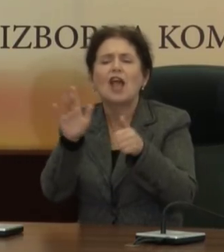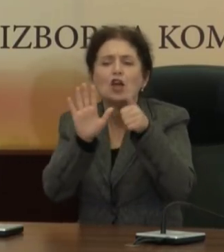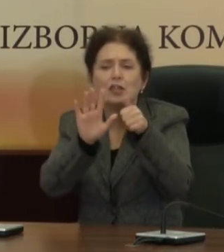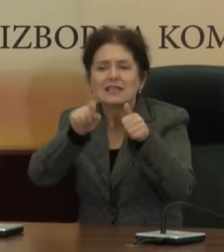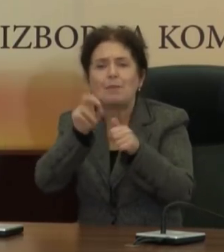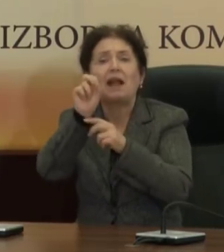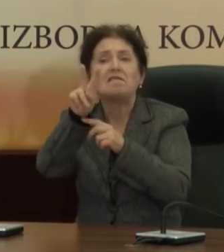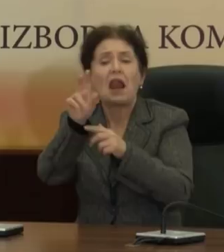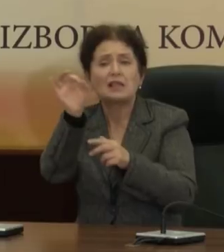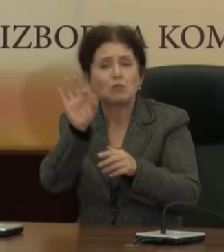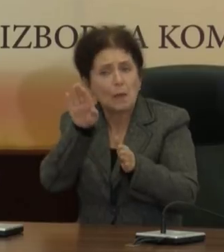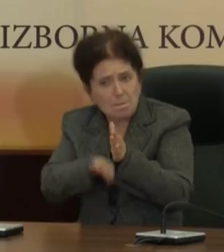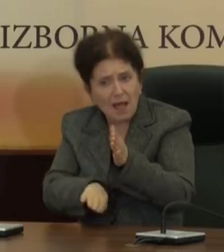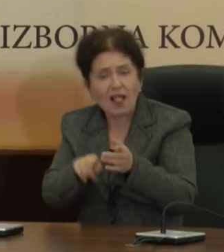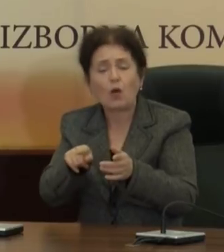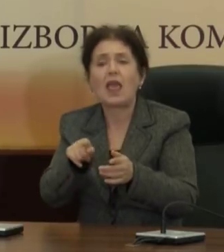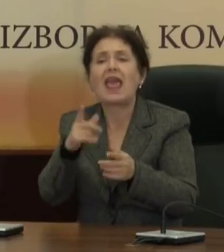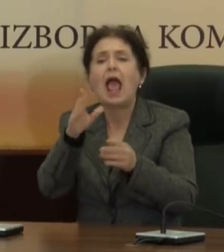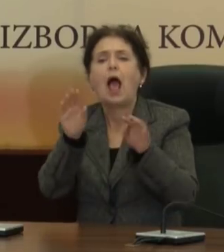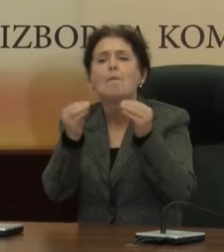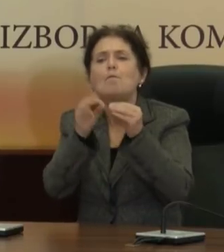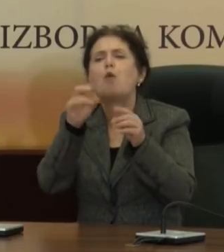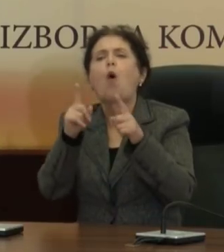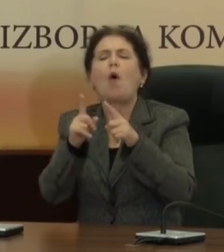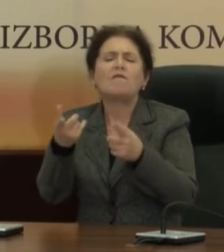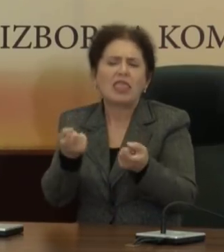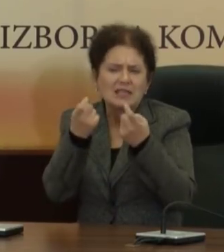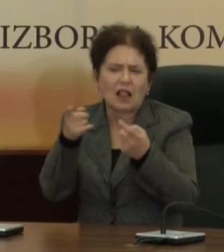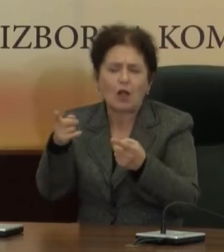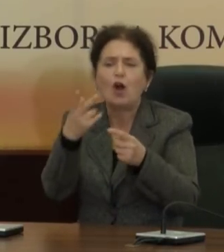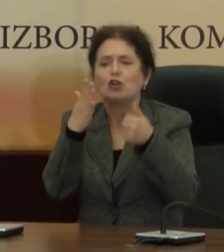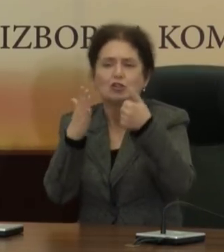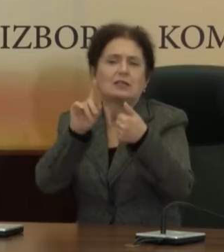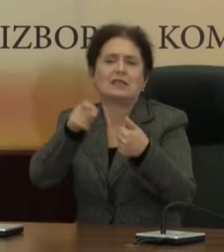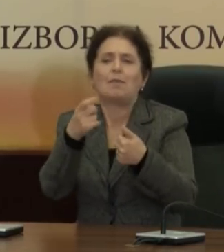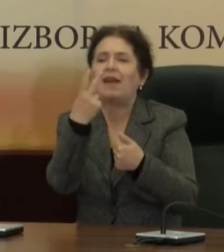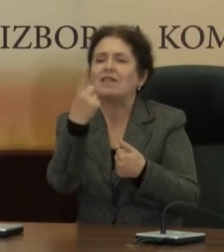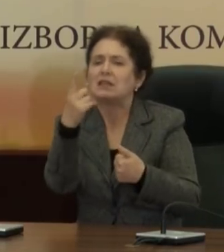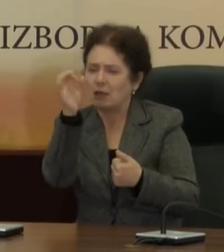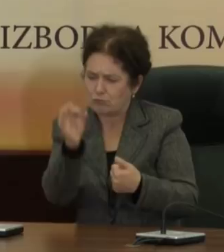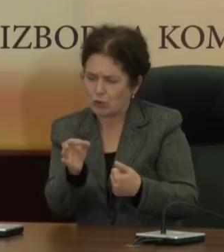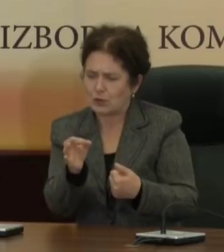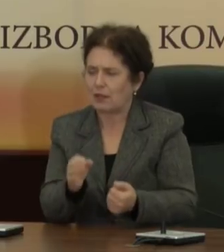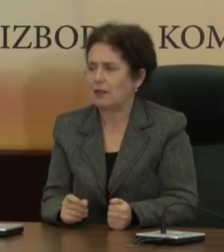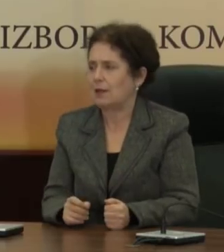,12% И Боговинје 6,21%.